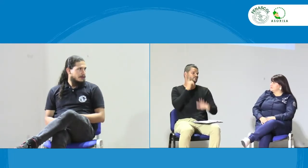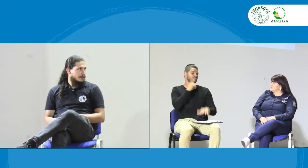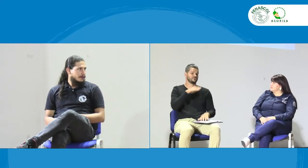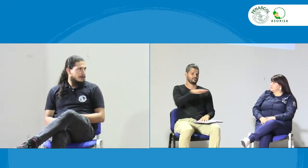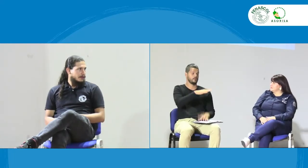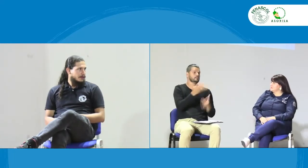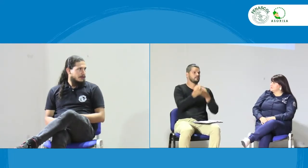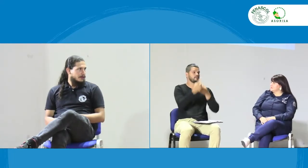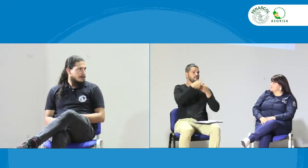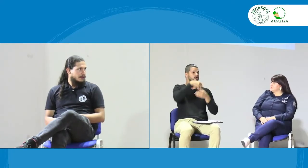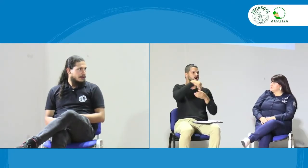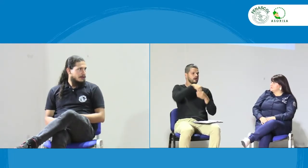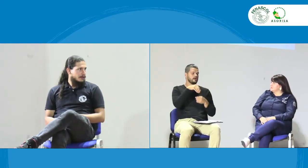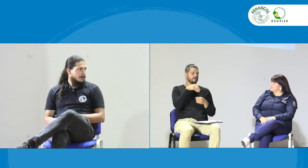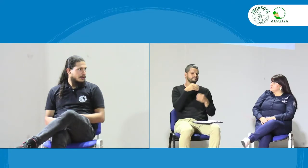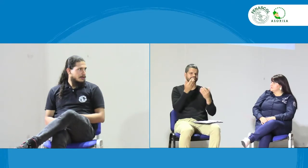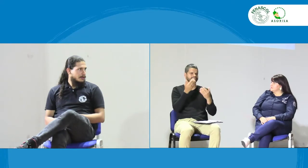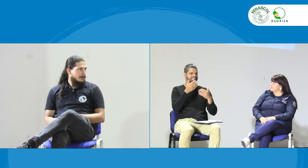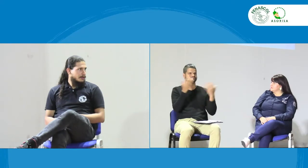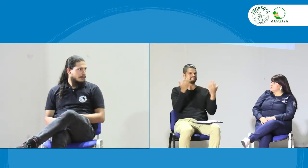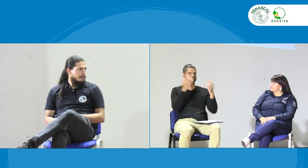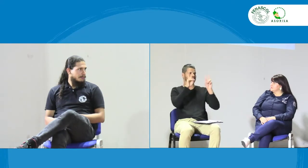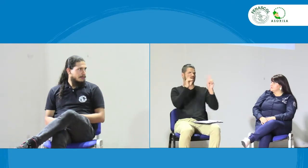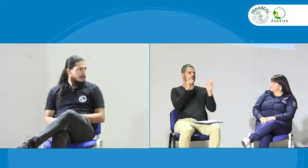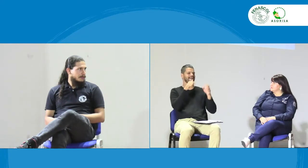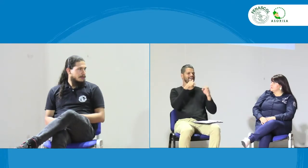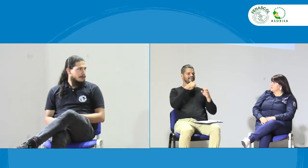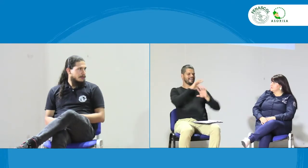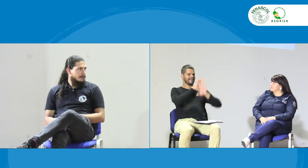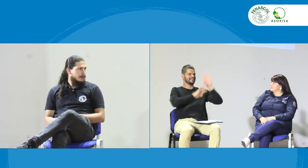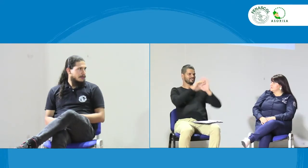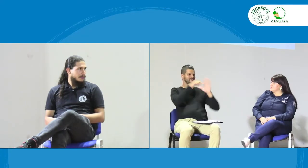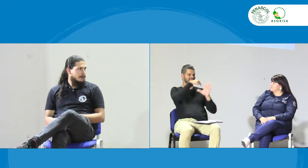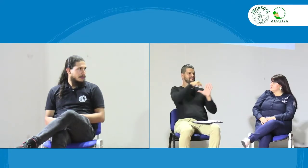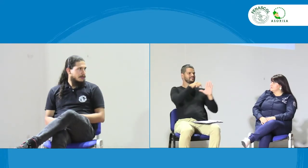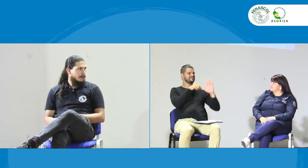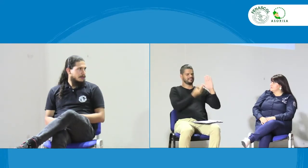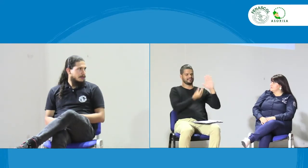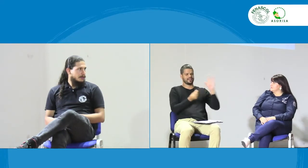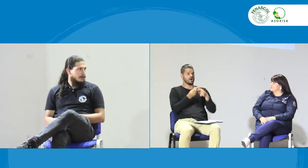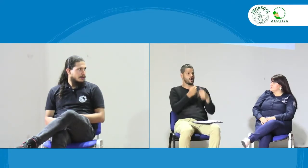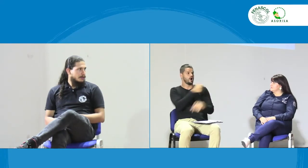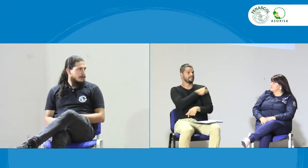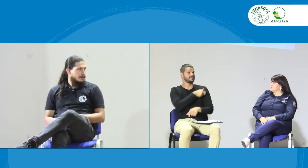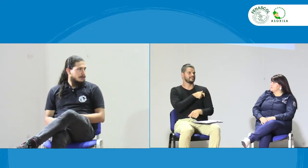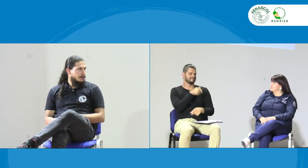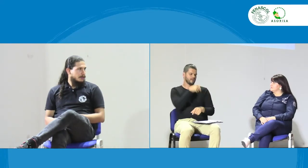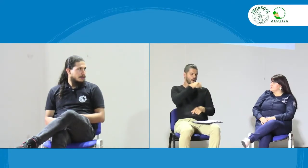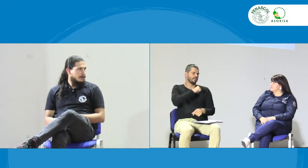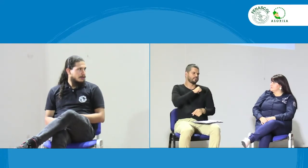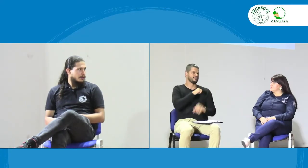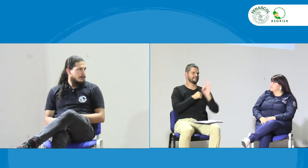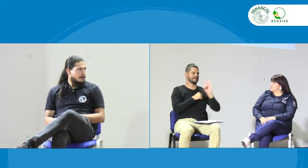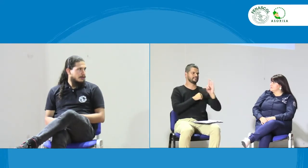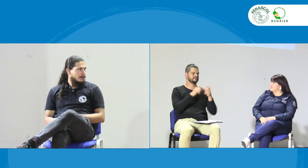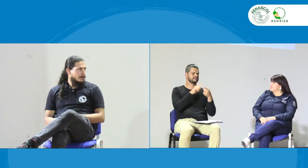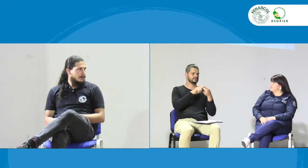a tener logros. Pero entonces, es también parte de la comunidad sorda que se involucre. Este tema con Arizor y con la